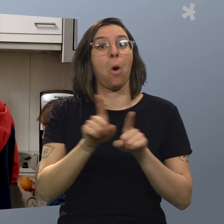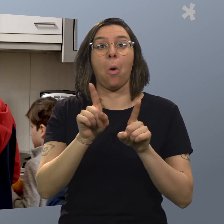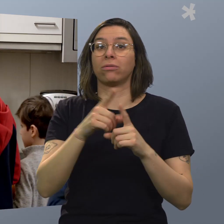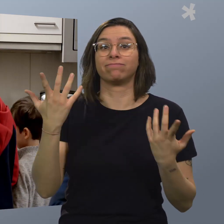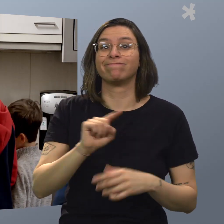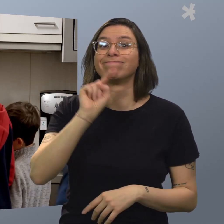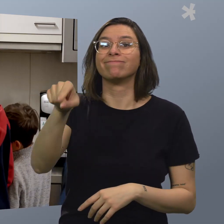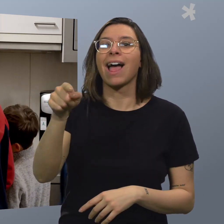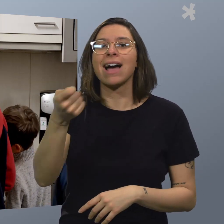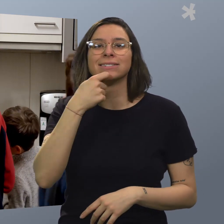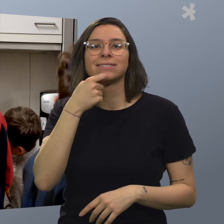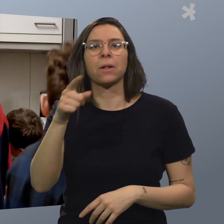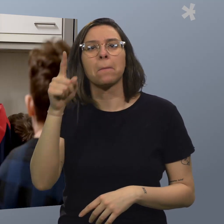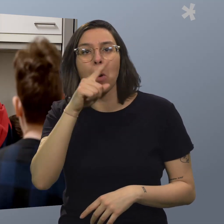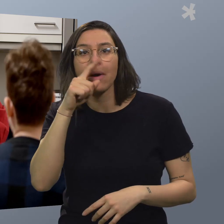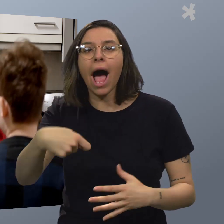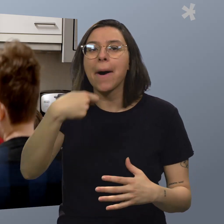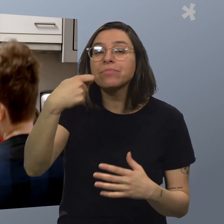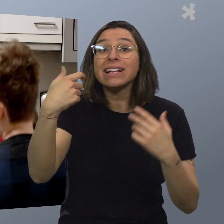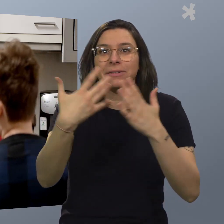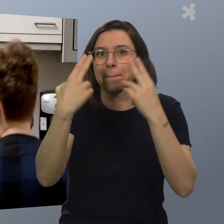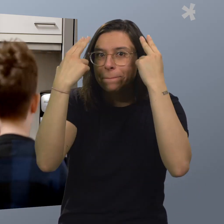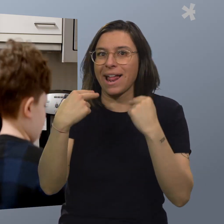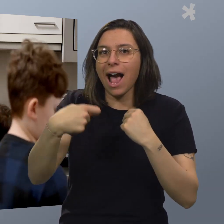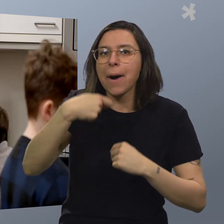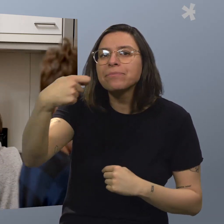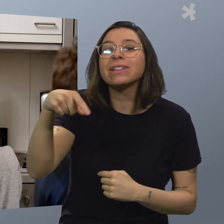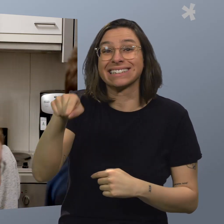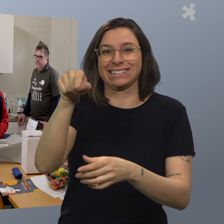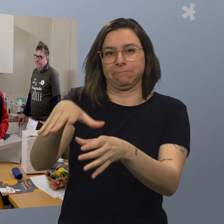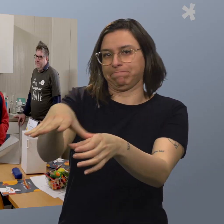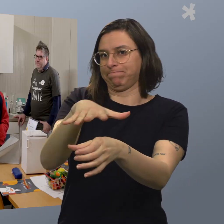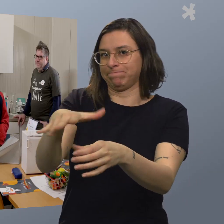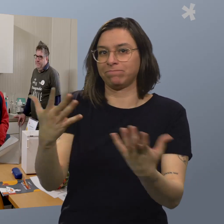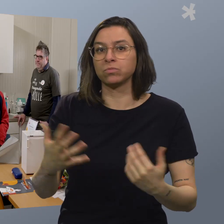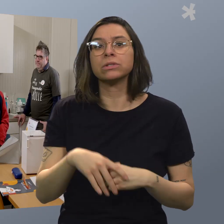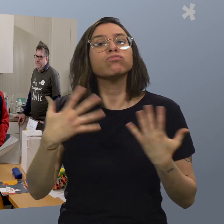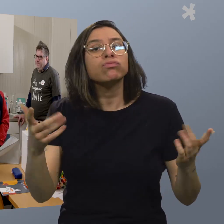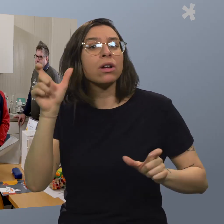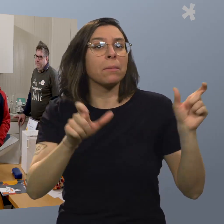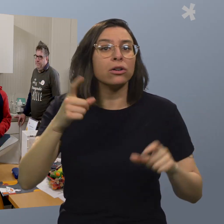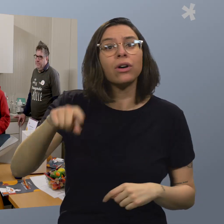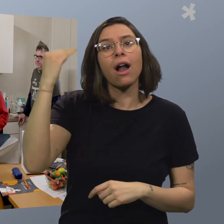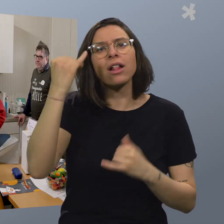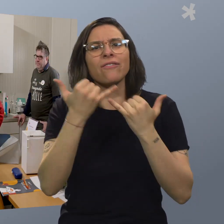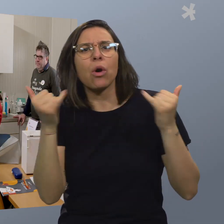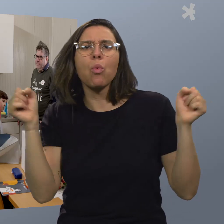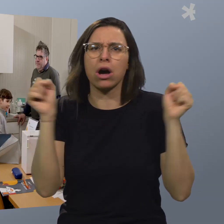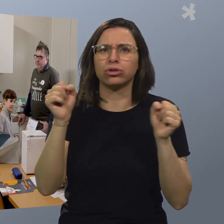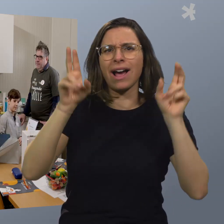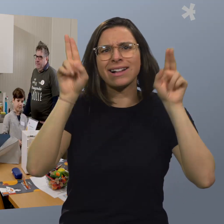Es gibt eine Kostbar, wo eine Blindverkostung stattfindet. Man lernt, wie man einen Kühlschrank richtig